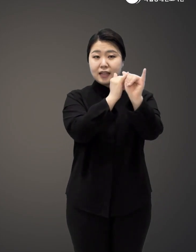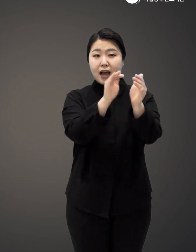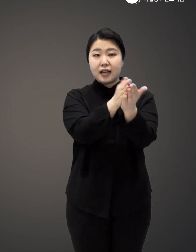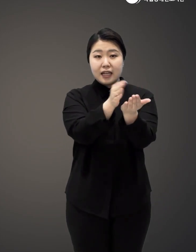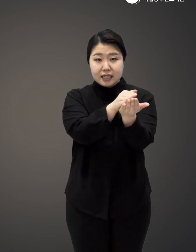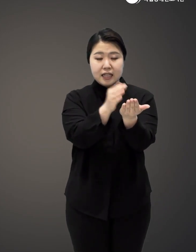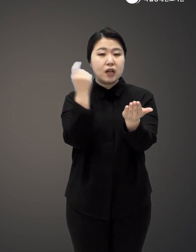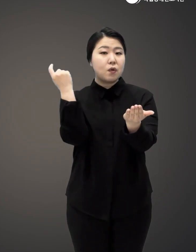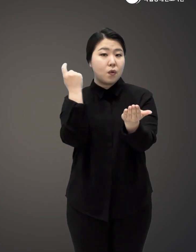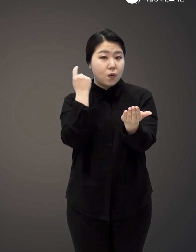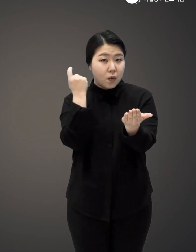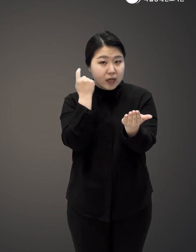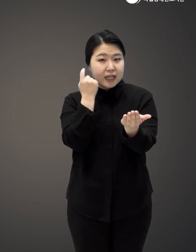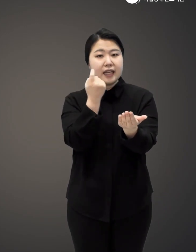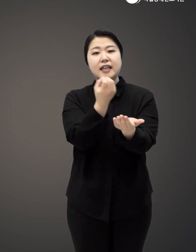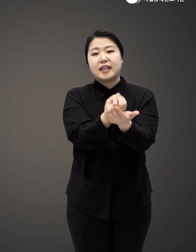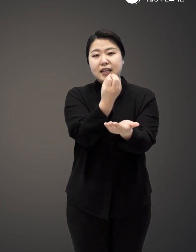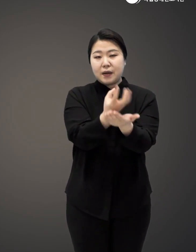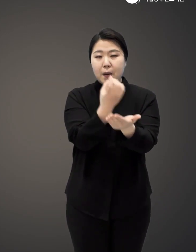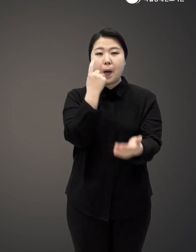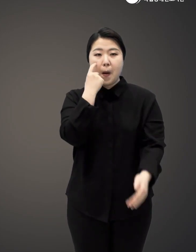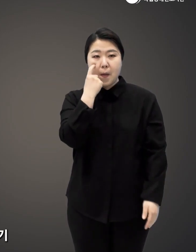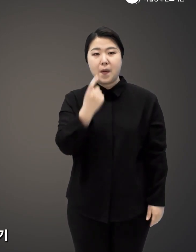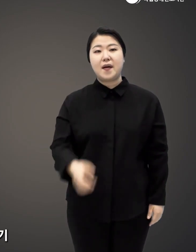케이스는 스피커로 활용하기